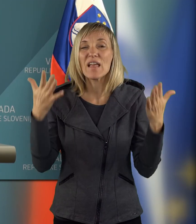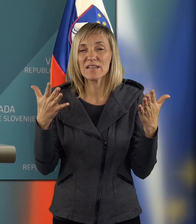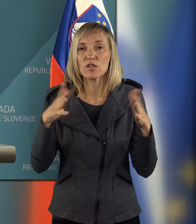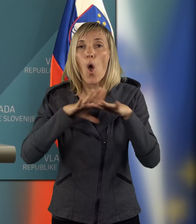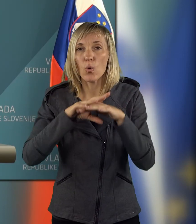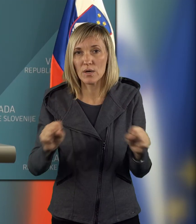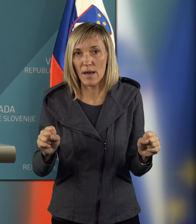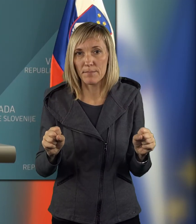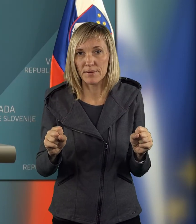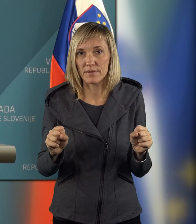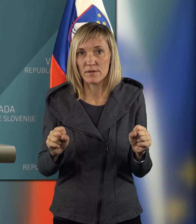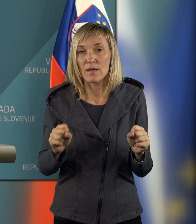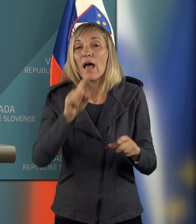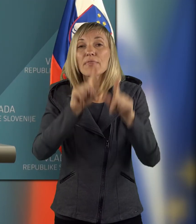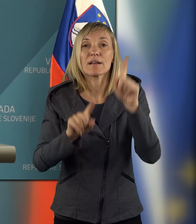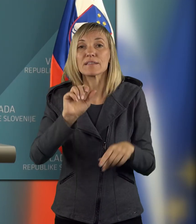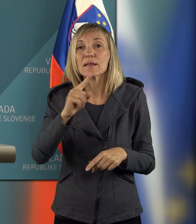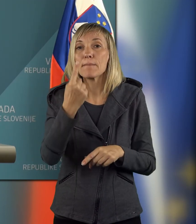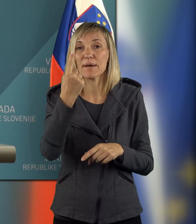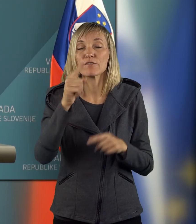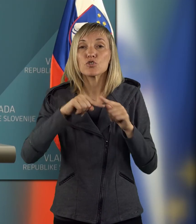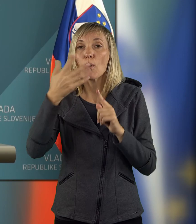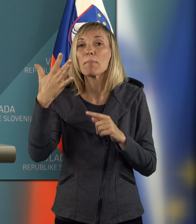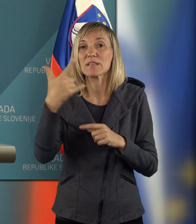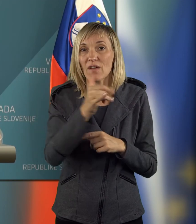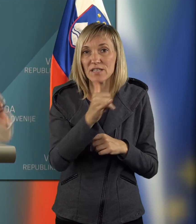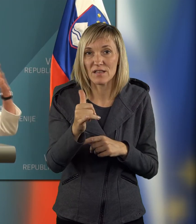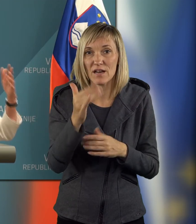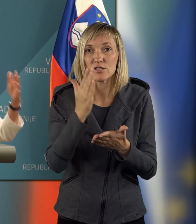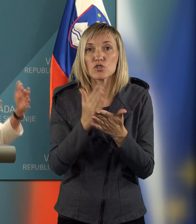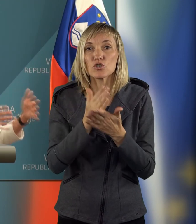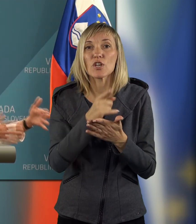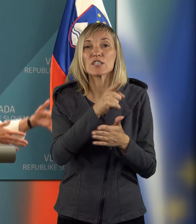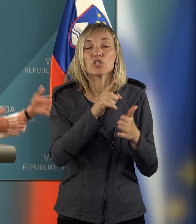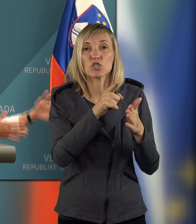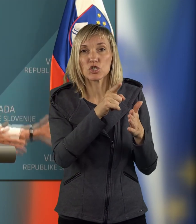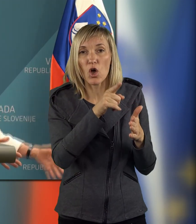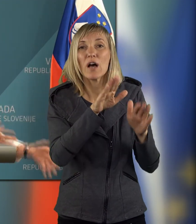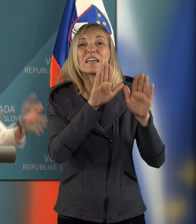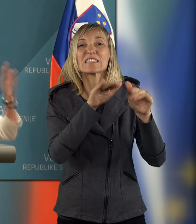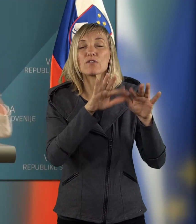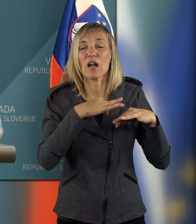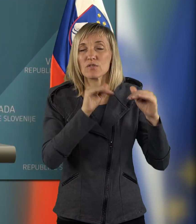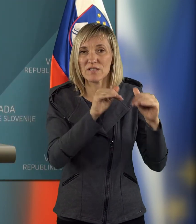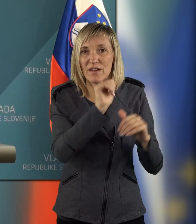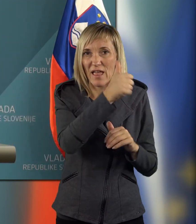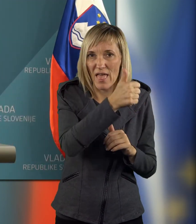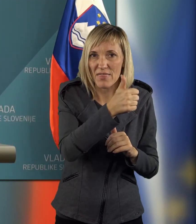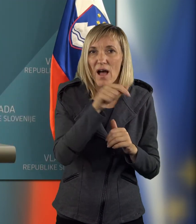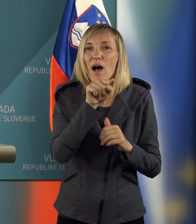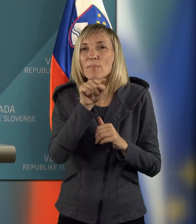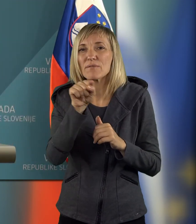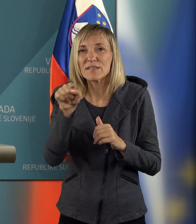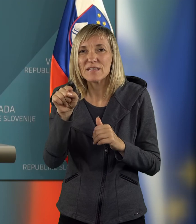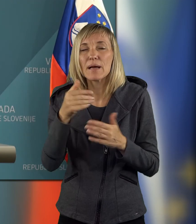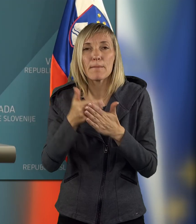ukrepi. Eni tudi prvi v Sloveniji po 25 letih so že v ZZVZ1, pa v teh,